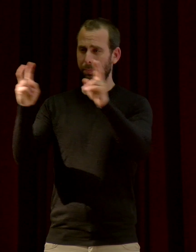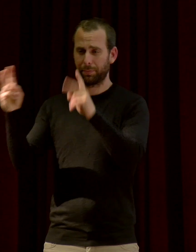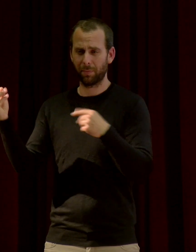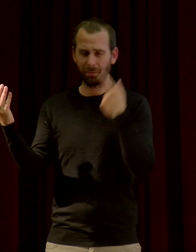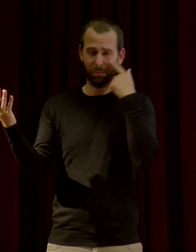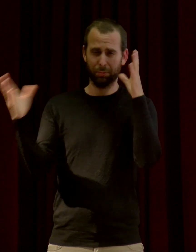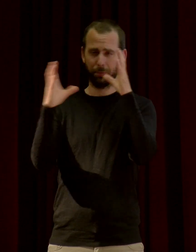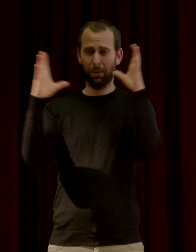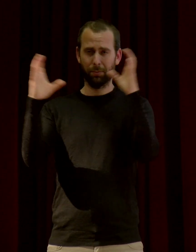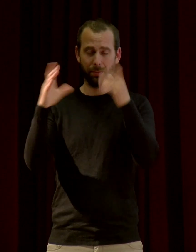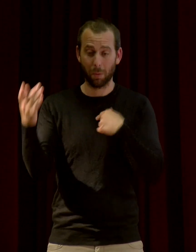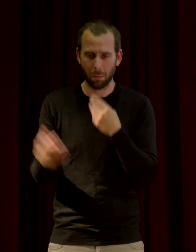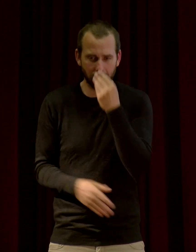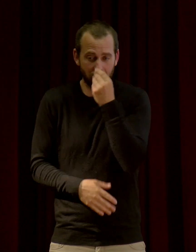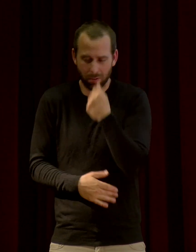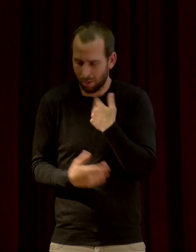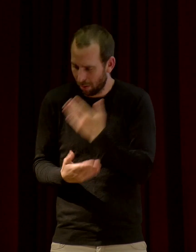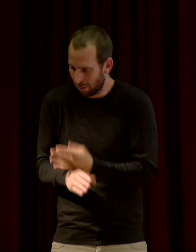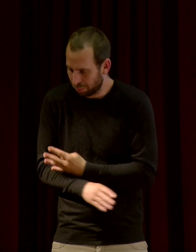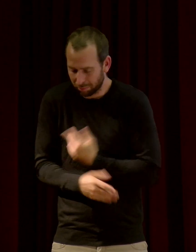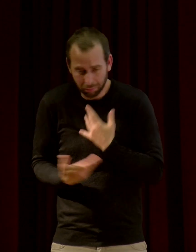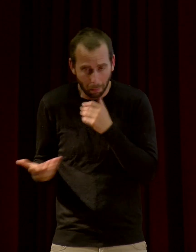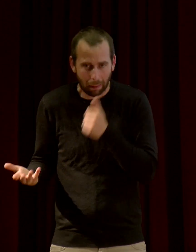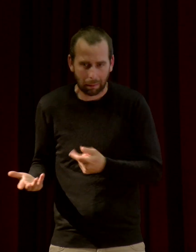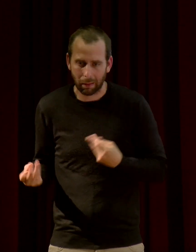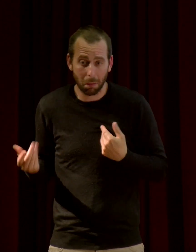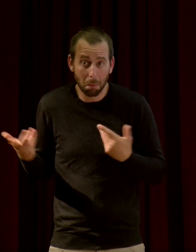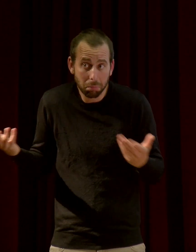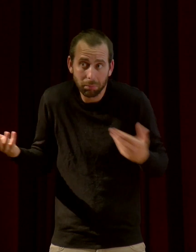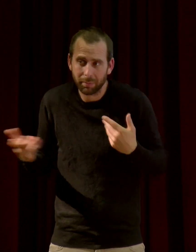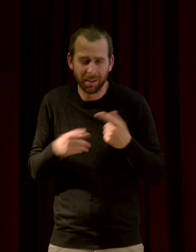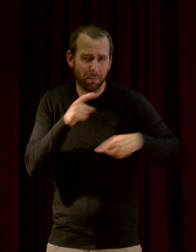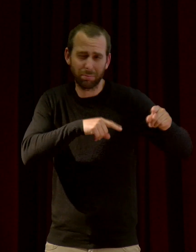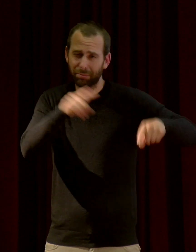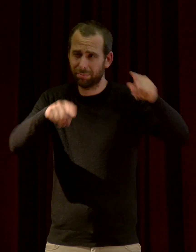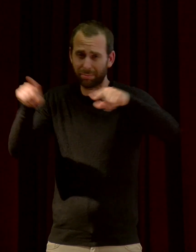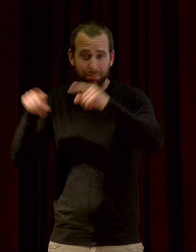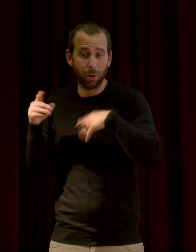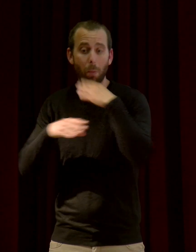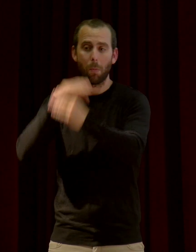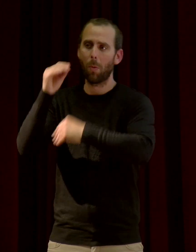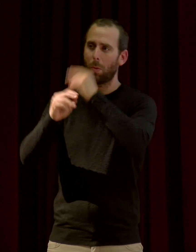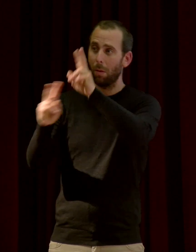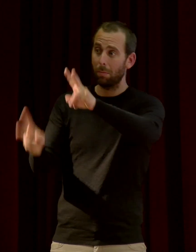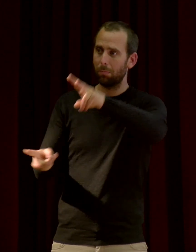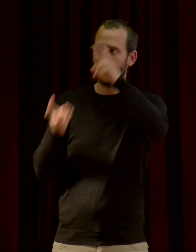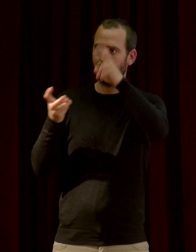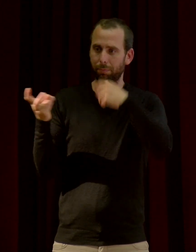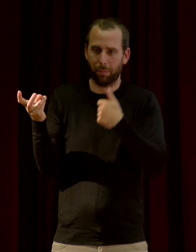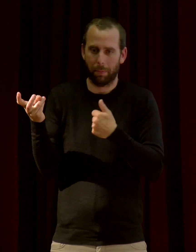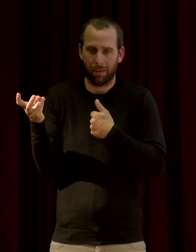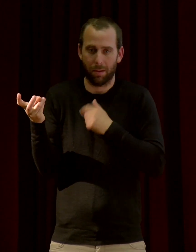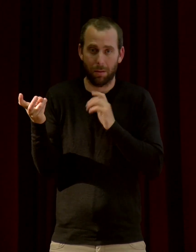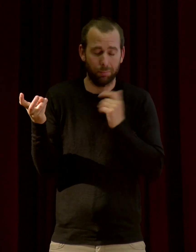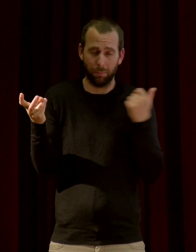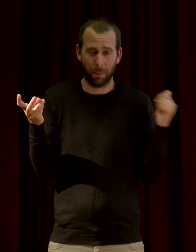anosmique, je ne quasiment rien. Voilà, on a chacun, donc on perçoit le monde à notre manière, par nos sens, et